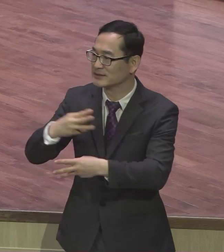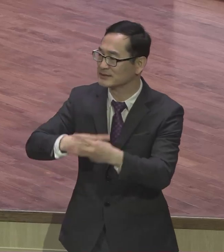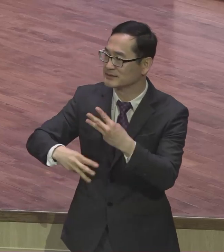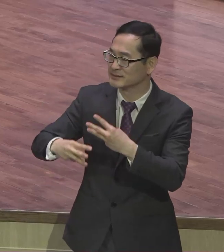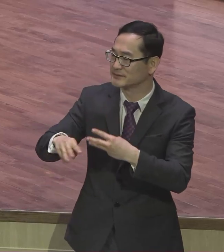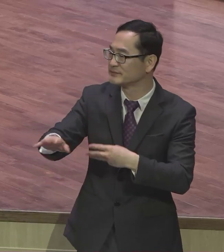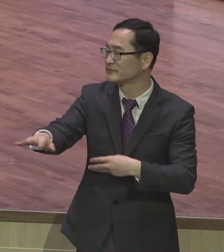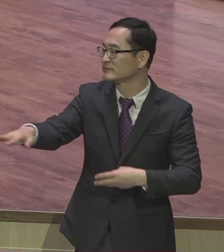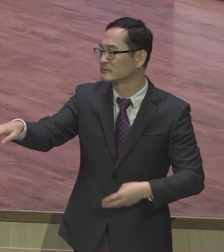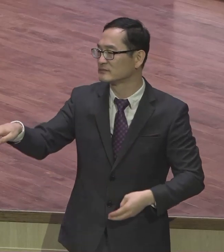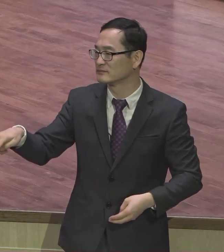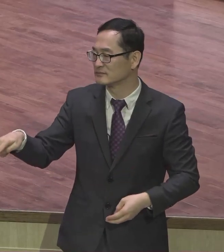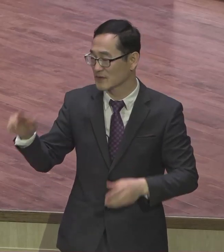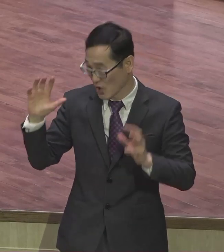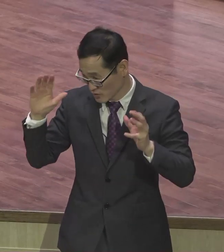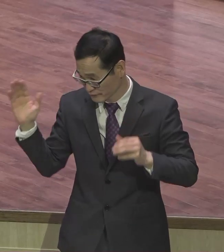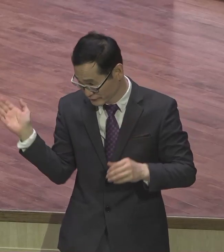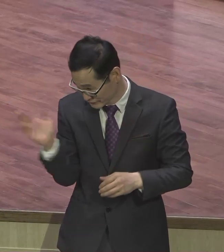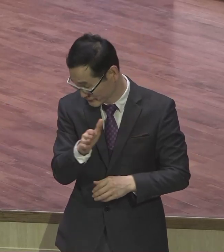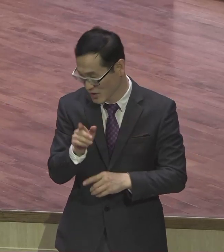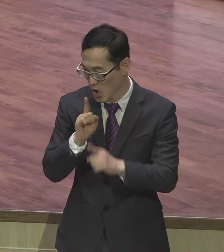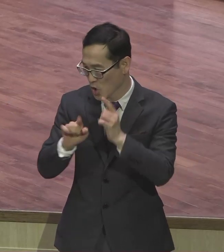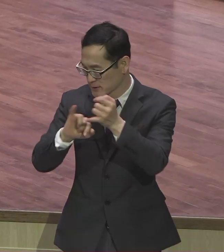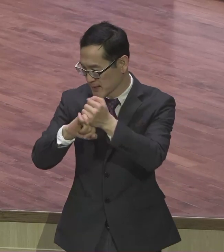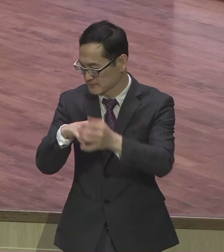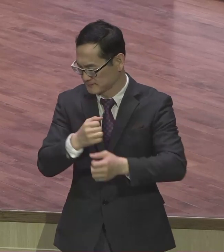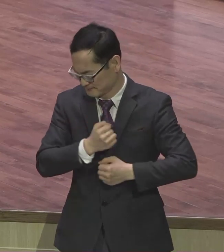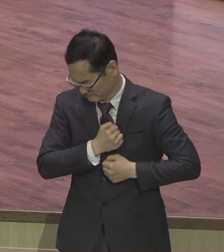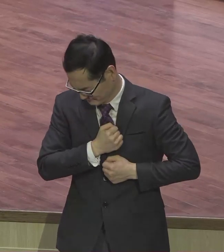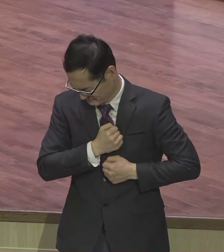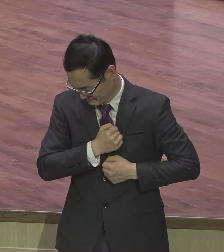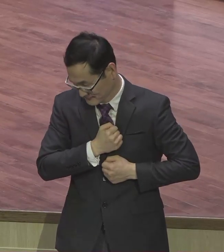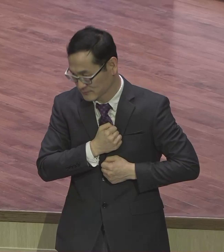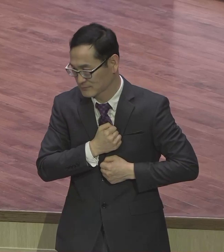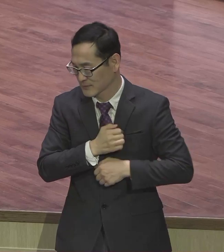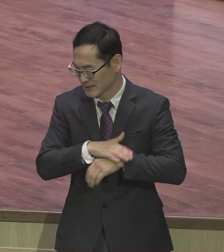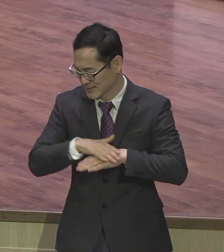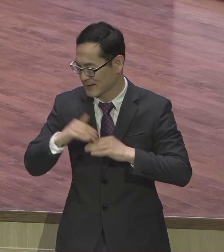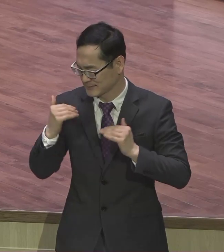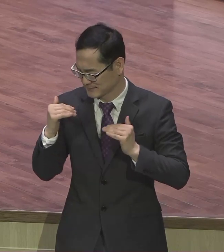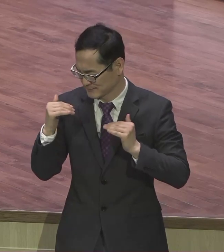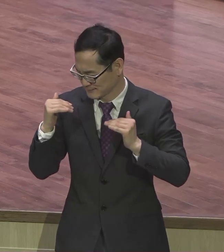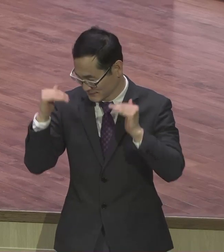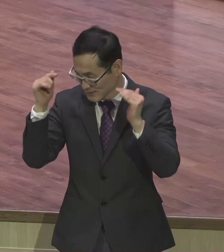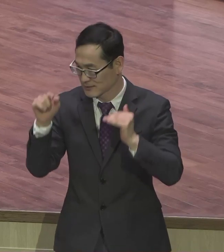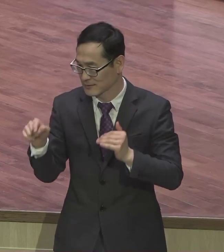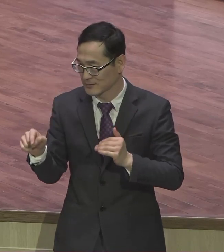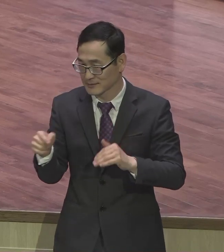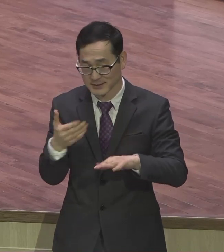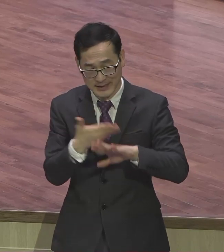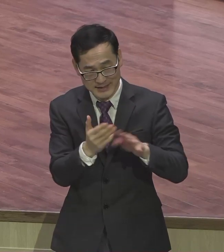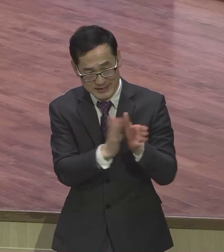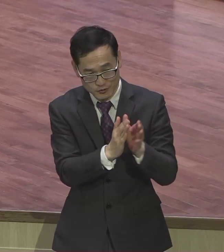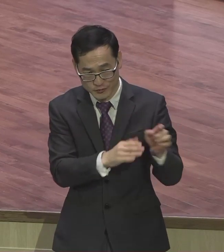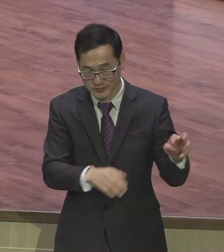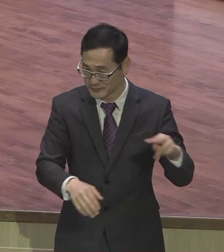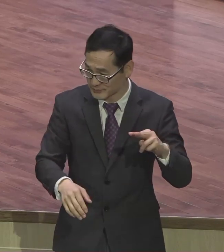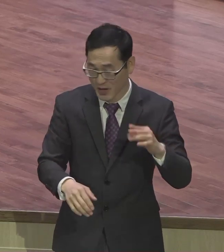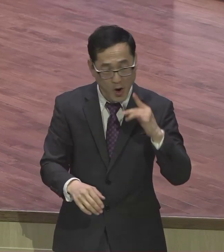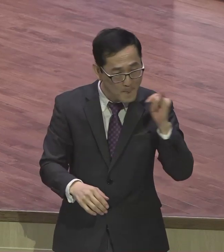어렸을 어렸을 은약으로 잘 자라고 있으니까 여러분들은요 다른 친구들 볼 때 그 친구 엄마들이 볼 때 야